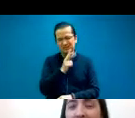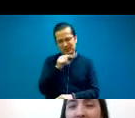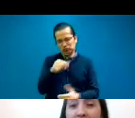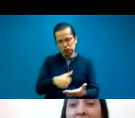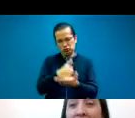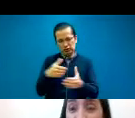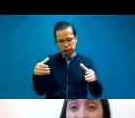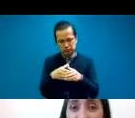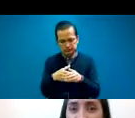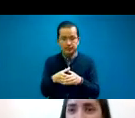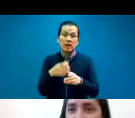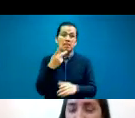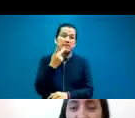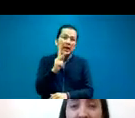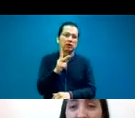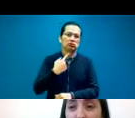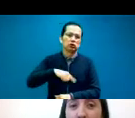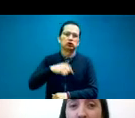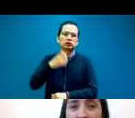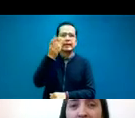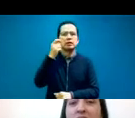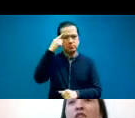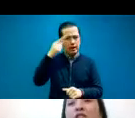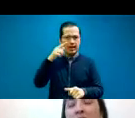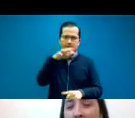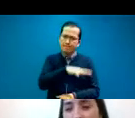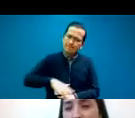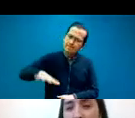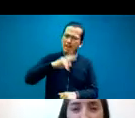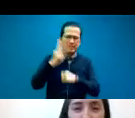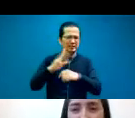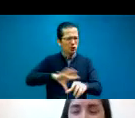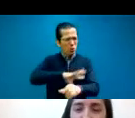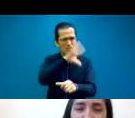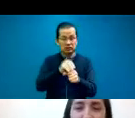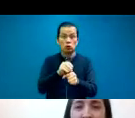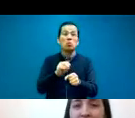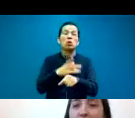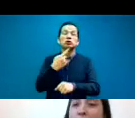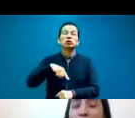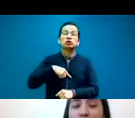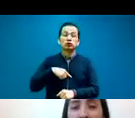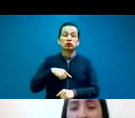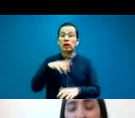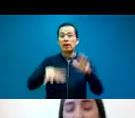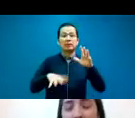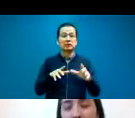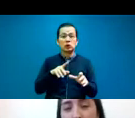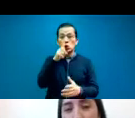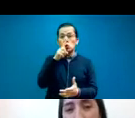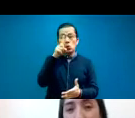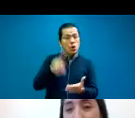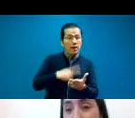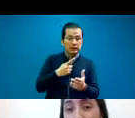de federalidad, ¿no? De llegar a todo el país, nos trasladamos muchos y vamos rotando de